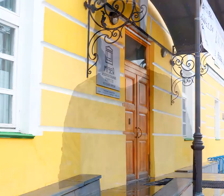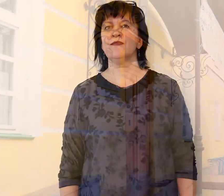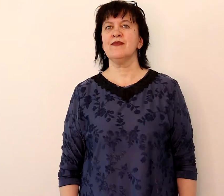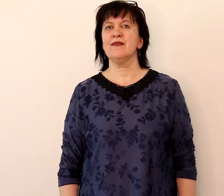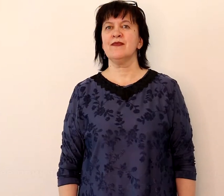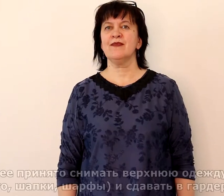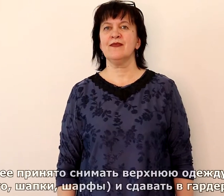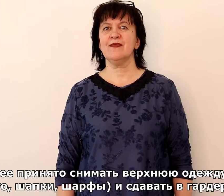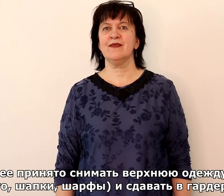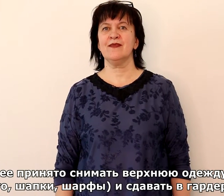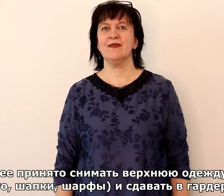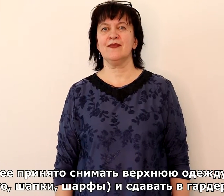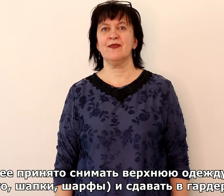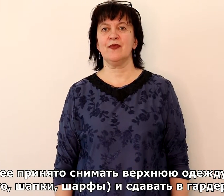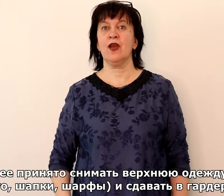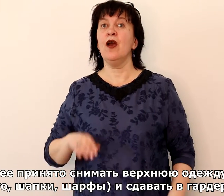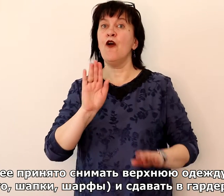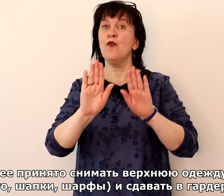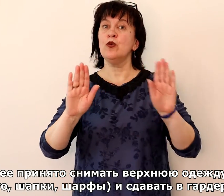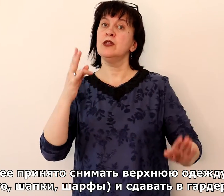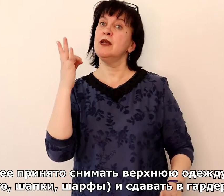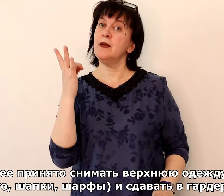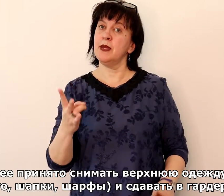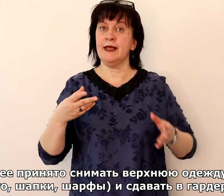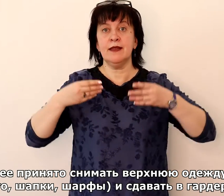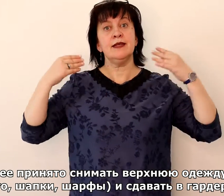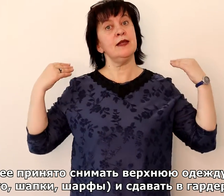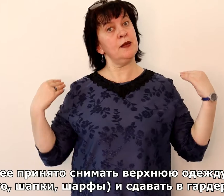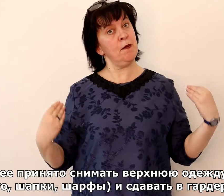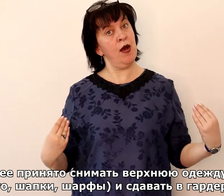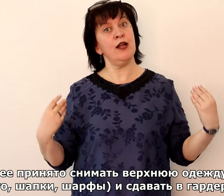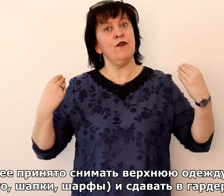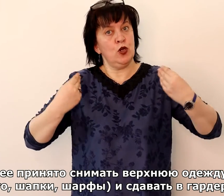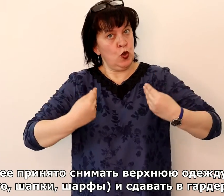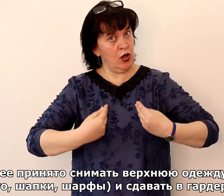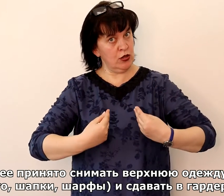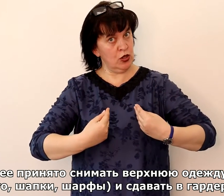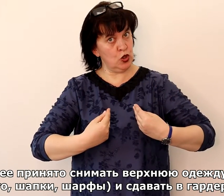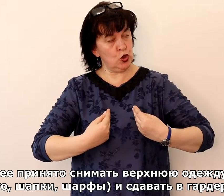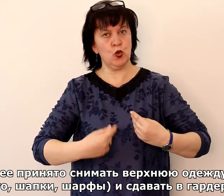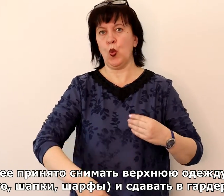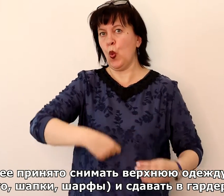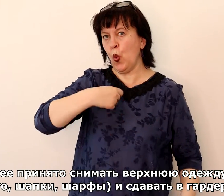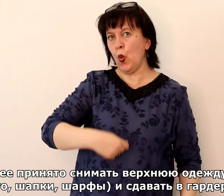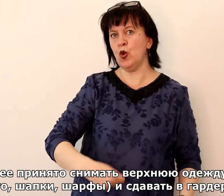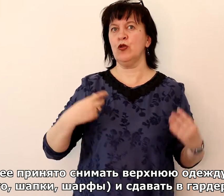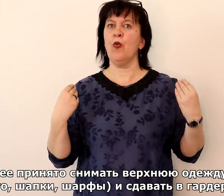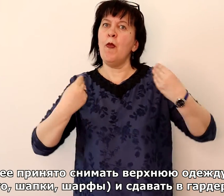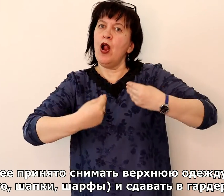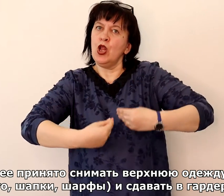В музее принято снимать верхнюю одежду, куртки, пальто, шапки, шарфы